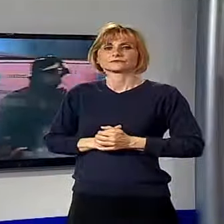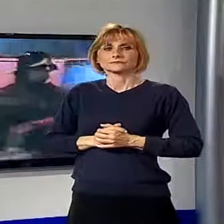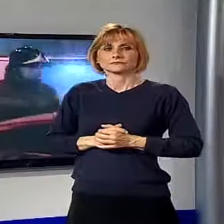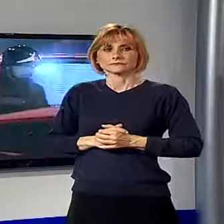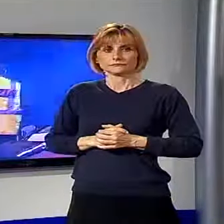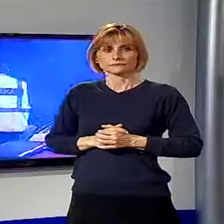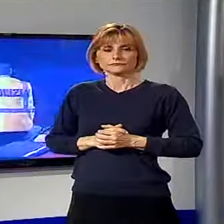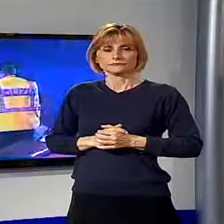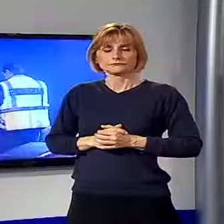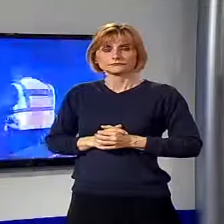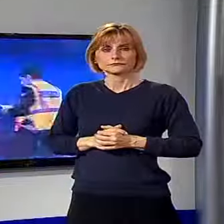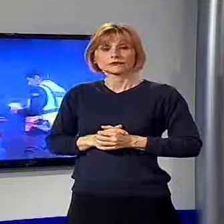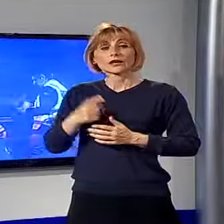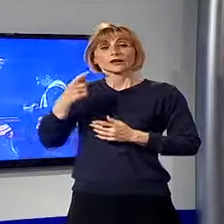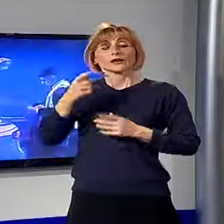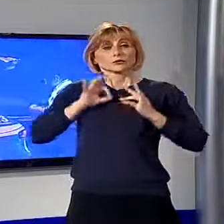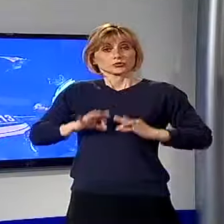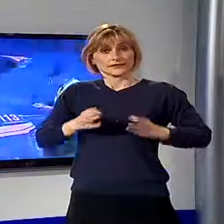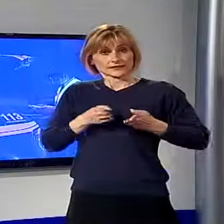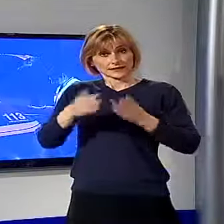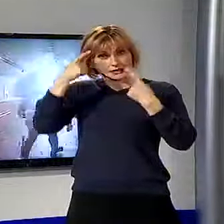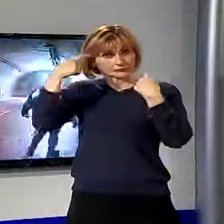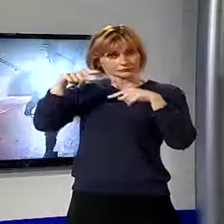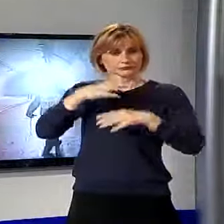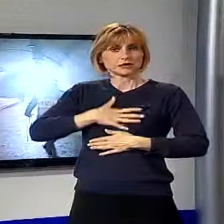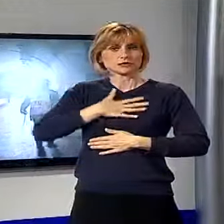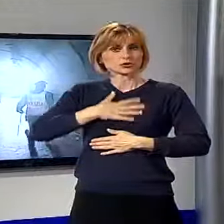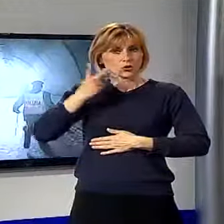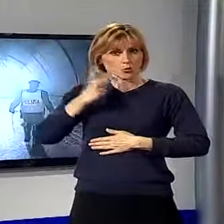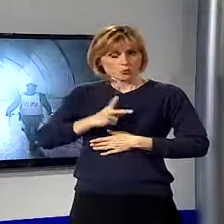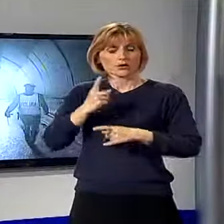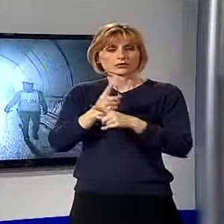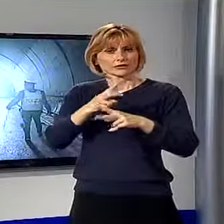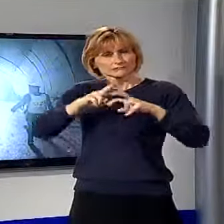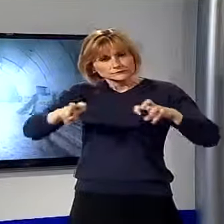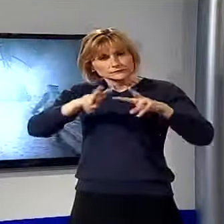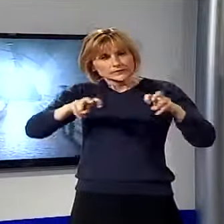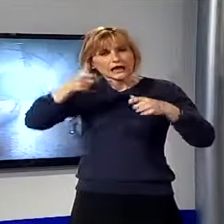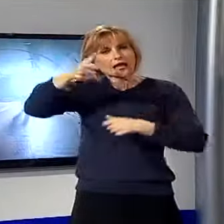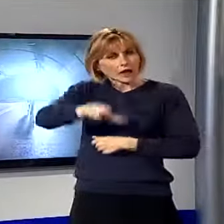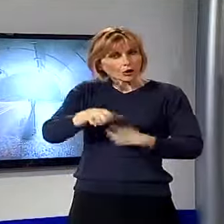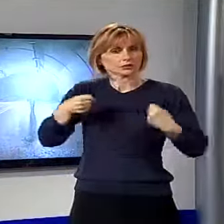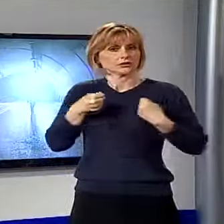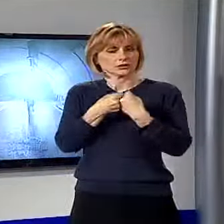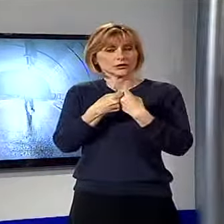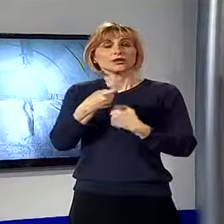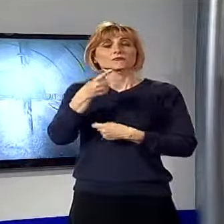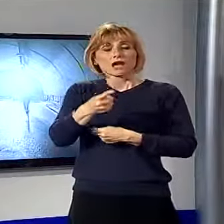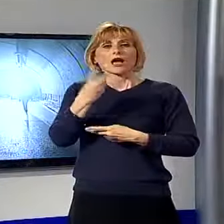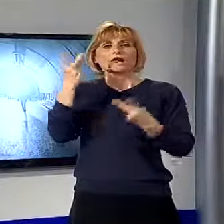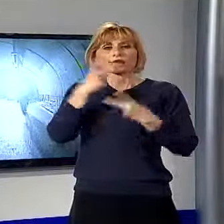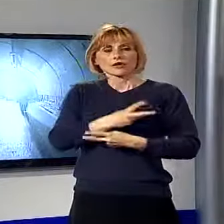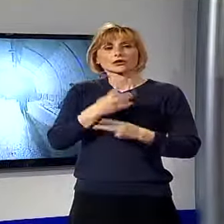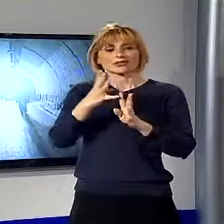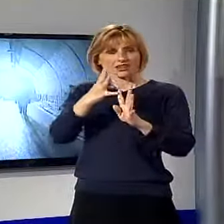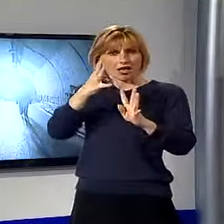vettura. Sarà la polizia stradale di Bagno di Lucca a dover far luce sulle cause dell'incidente. Pesanti le repercussioni